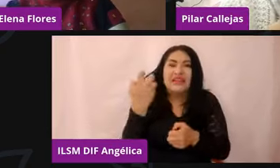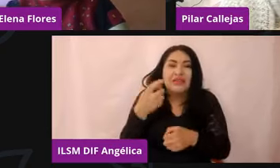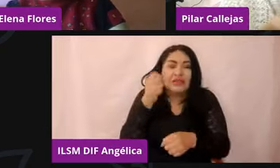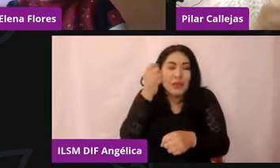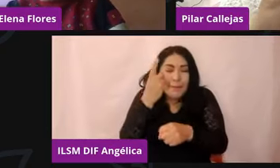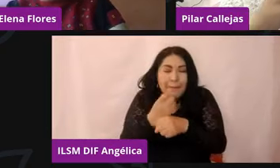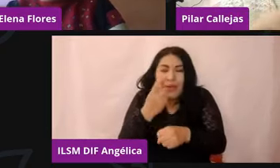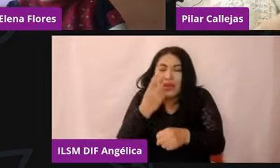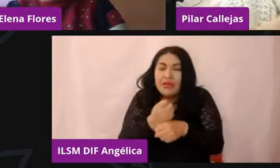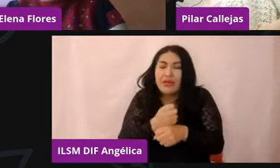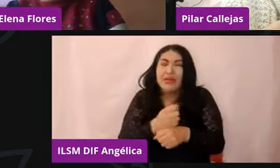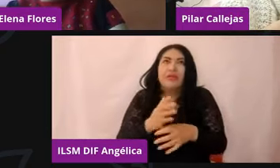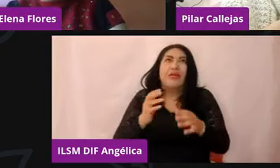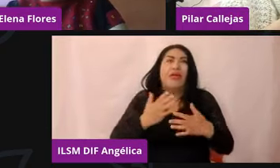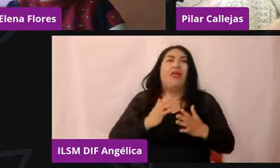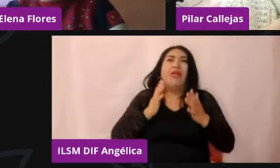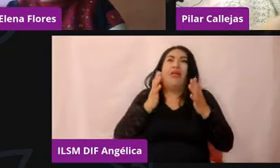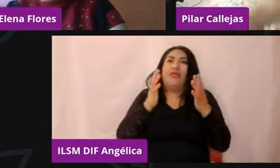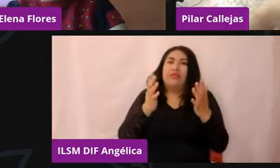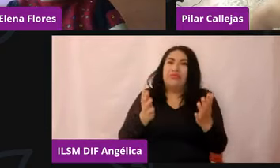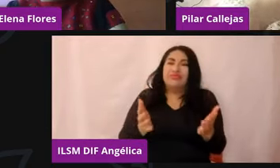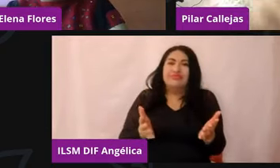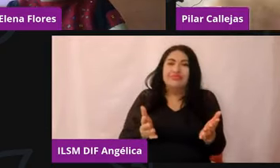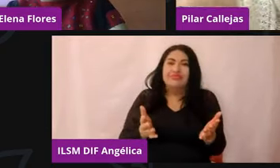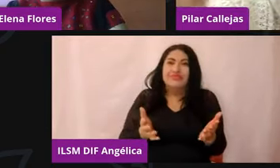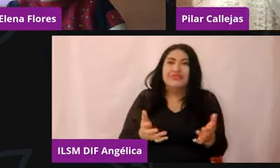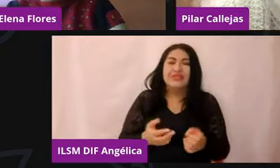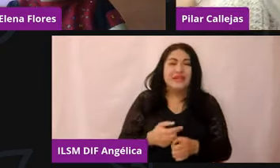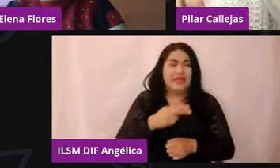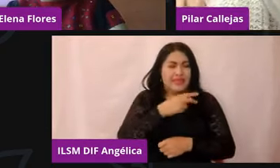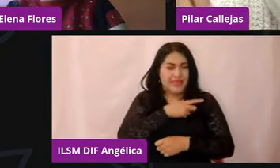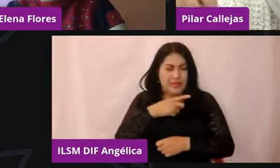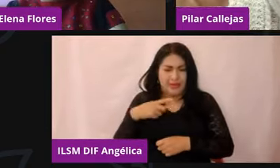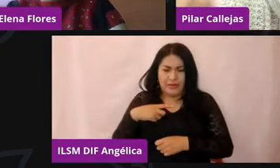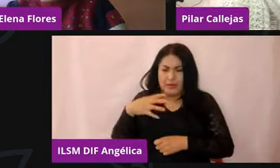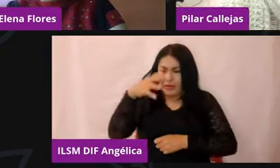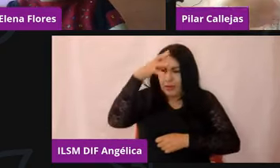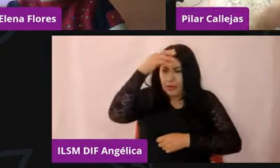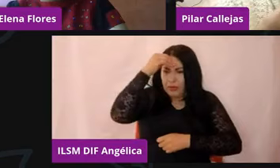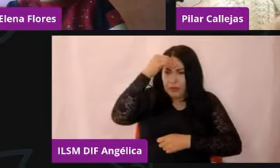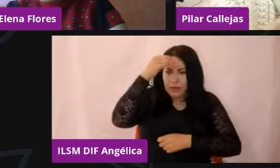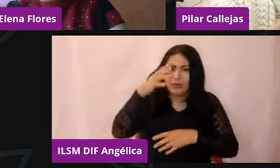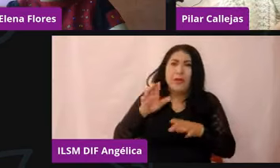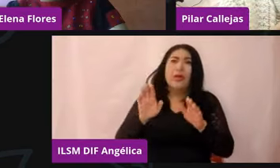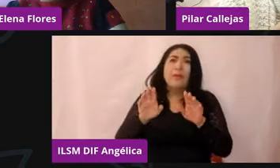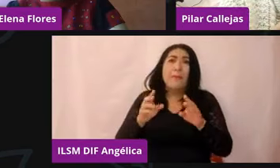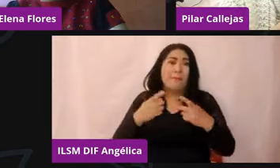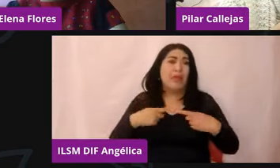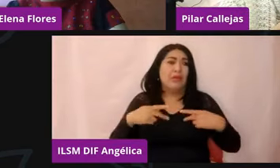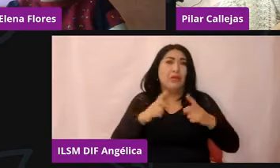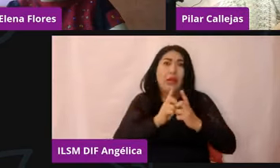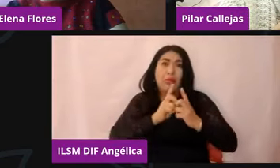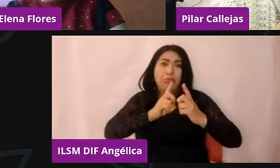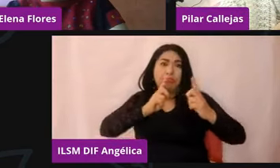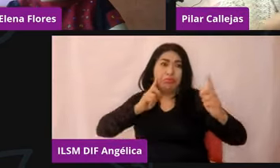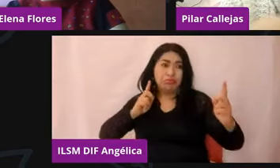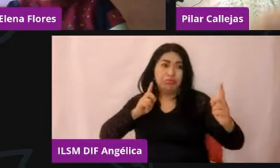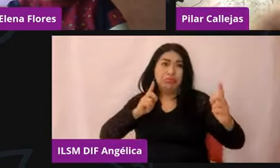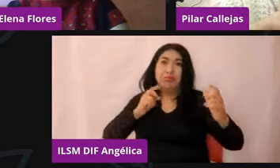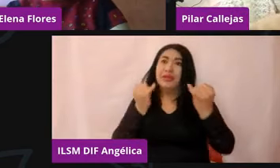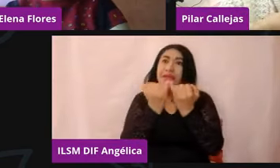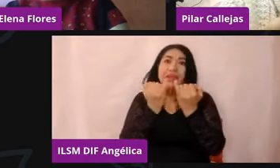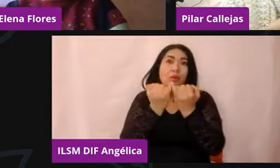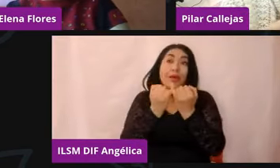Y tuvimos que aprender a no estar socializando y a lo mejor convivir en nuestras casas,